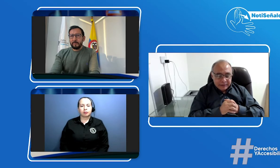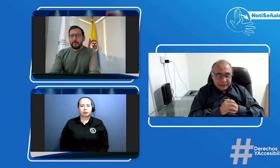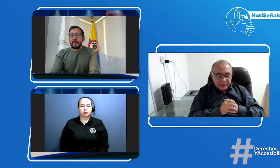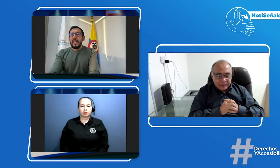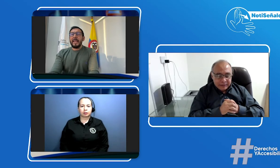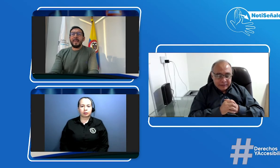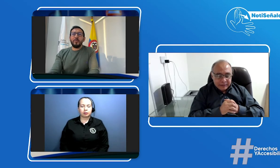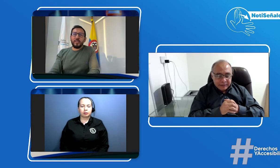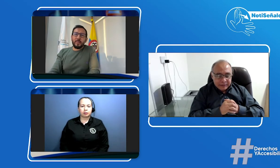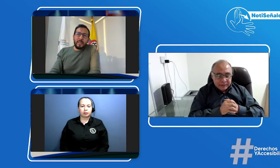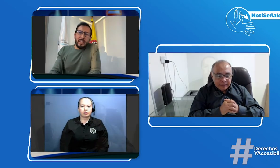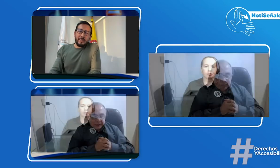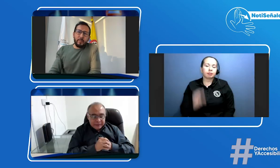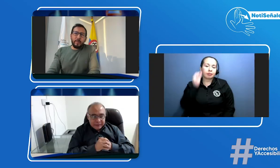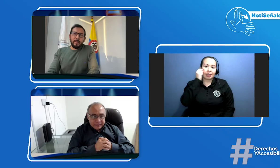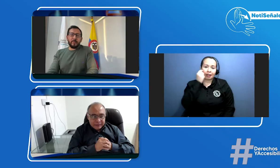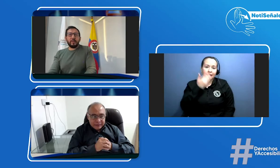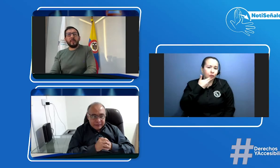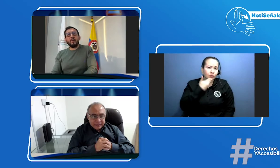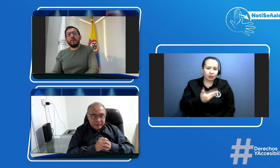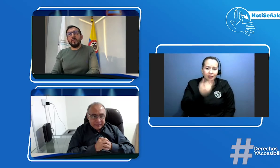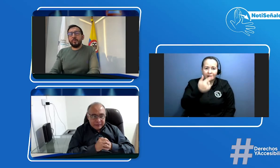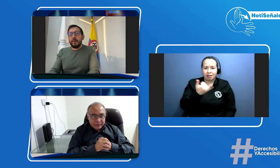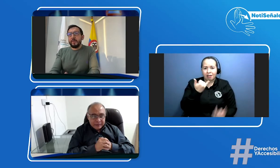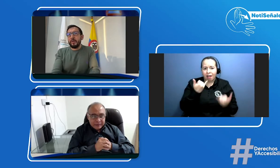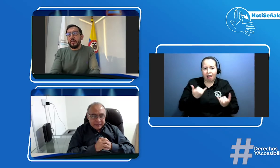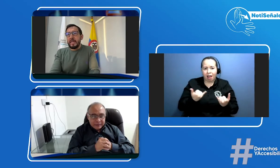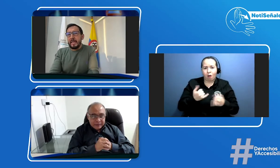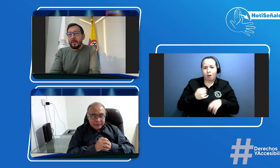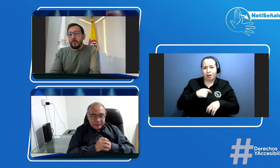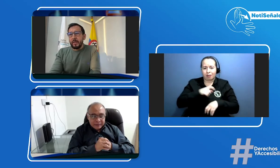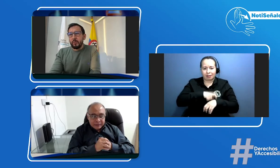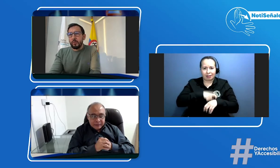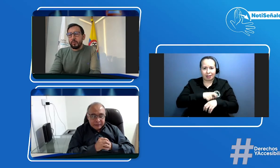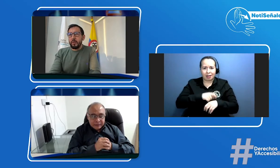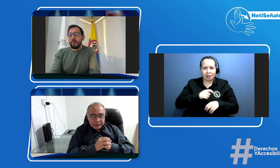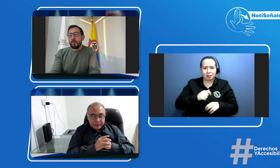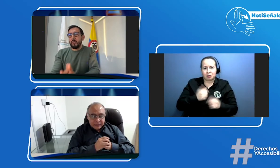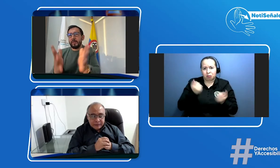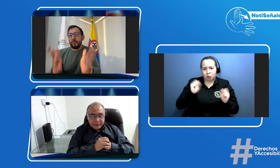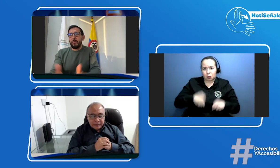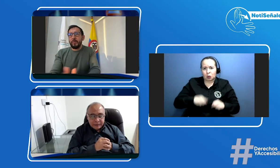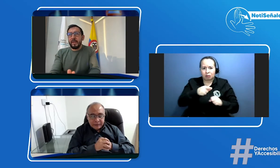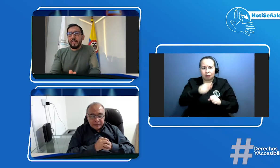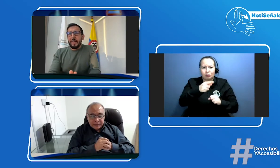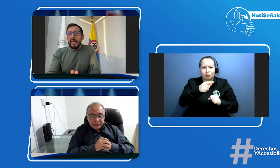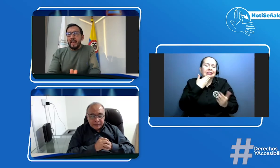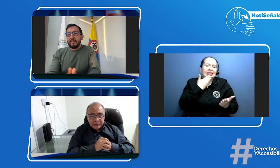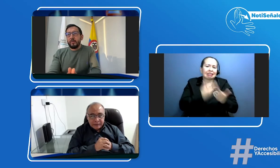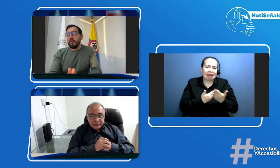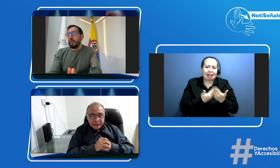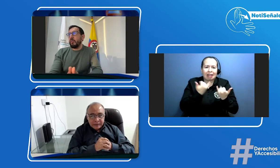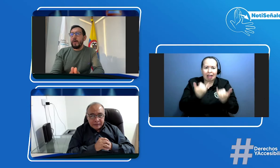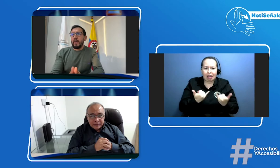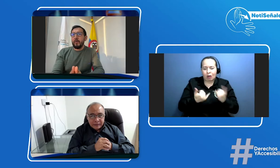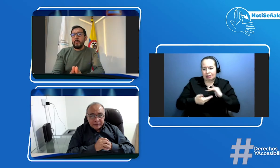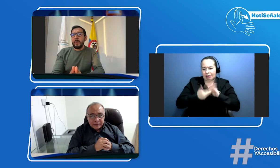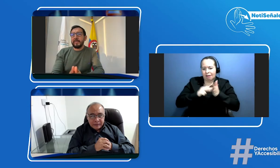Henry muchísimas gracias por permitirnos este último espacio creo que tú lo introdujiste muy bien ha sido un trabajo de aprendizaje